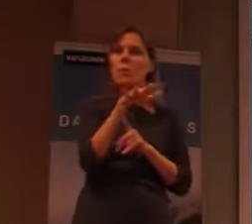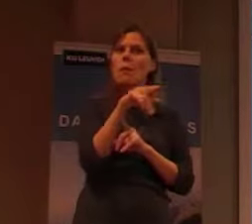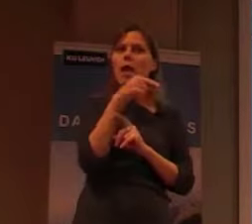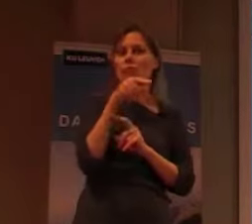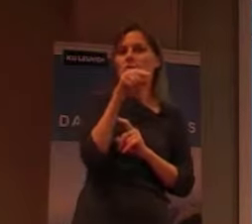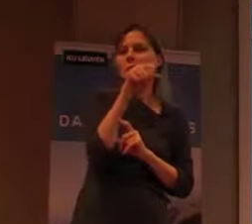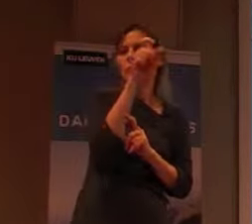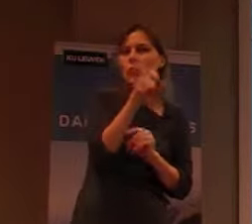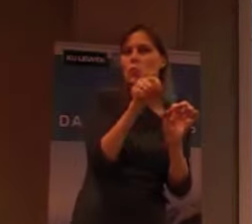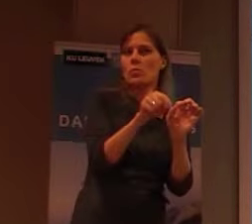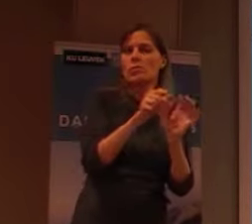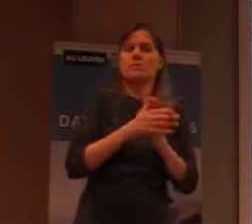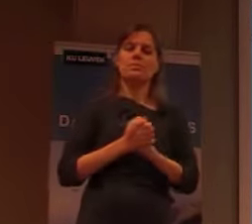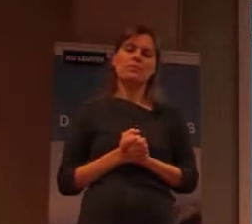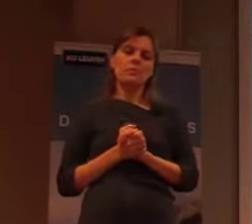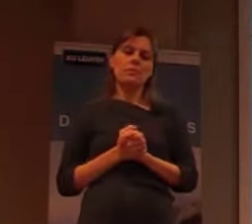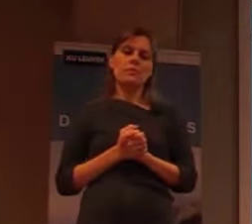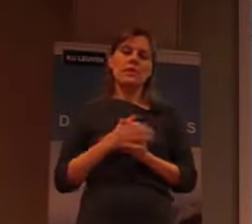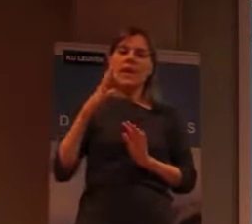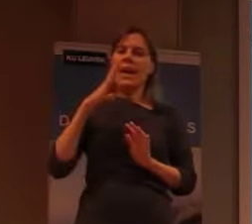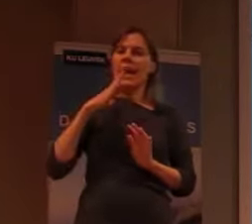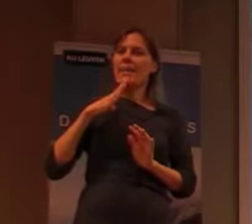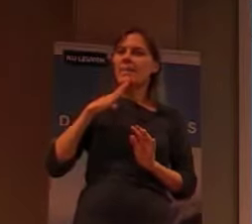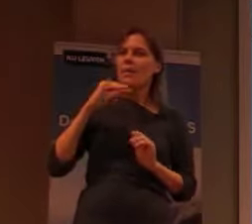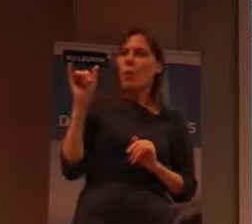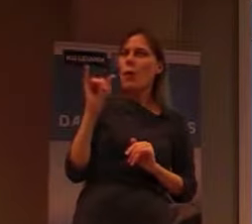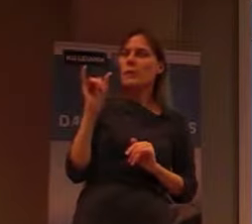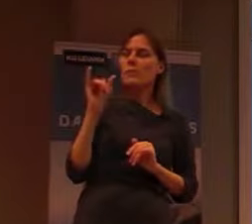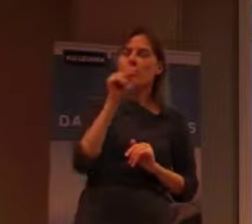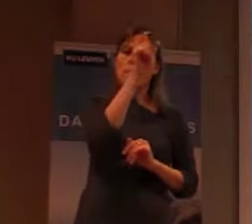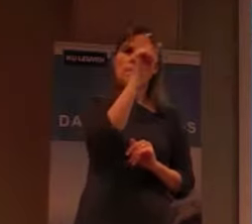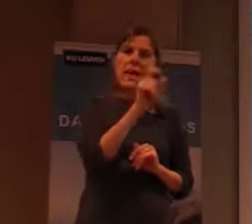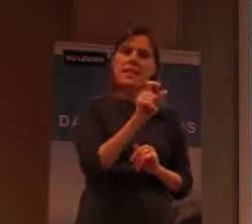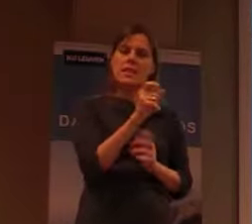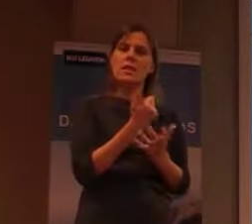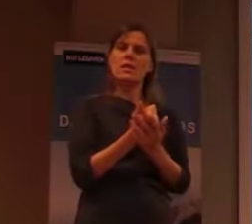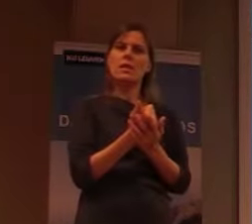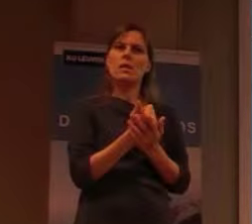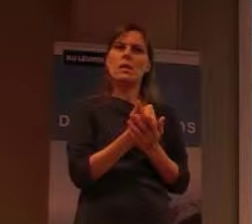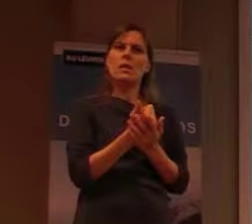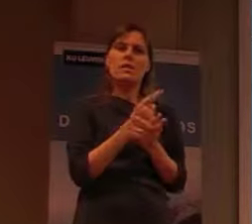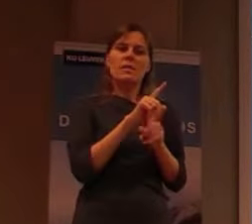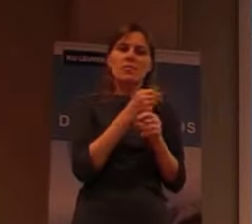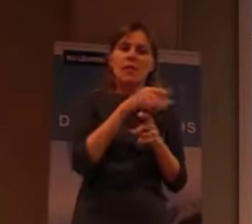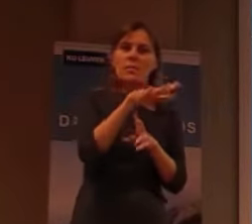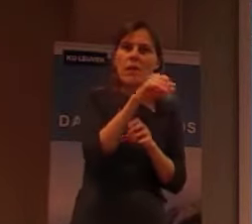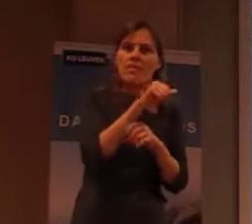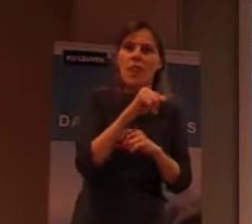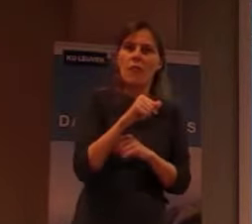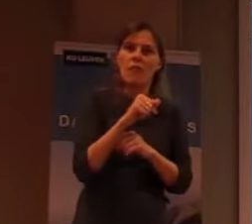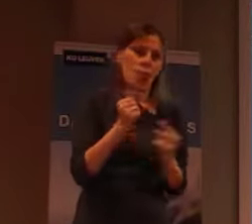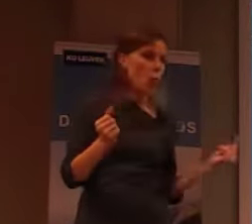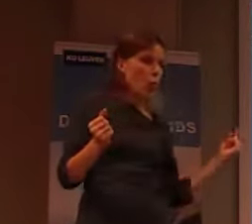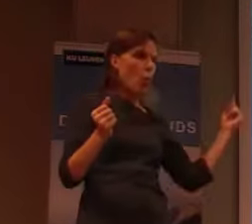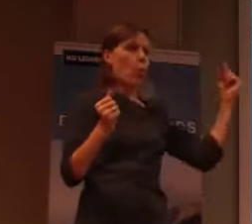Iets wat interessant was, was eigenlijk dat die mensen van ergens anders kwamen. Die kwamen eigenlijk van een andere vallei. Namelijk, die noemt